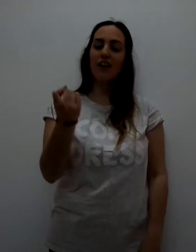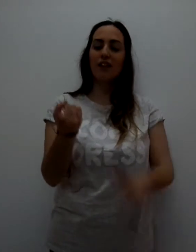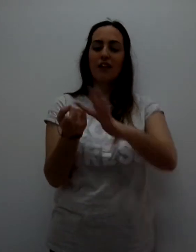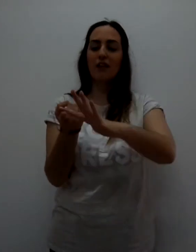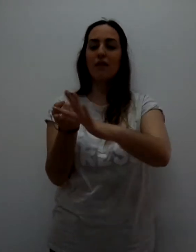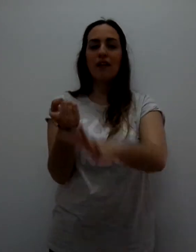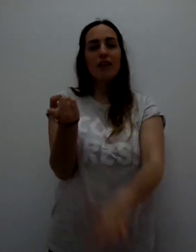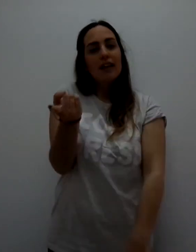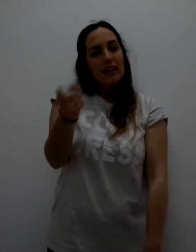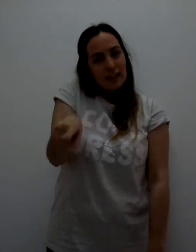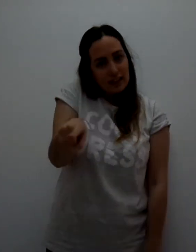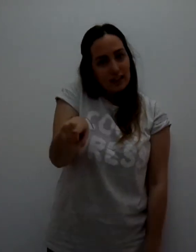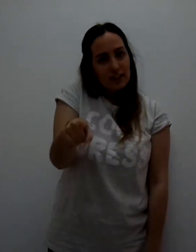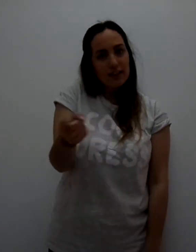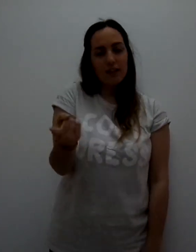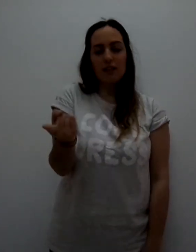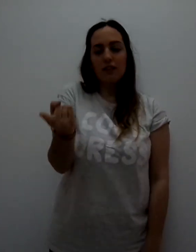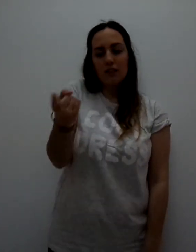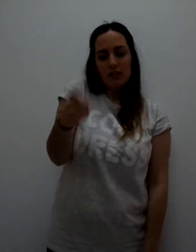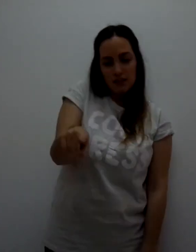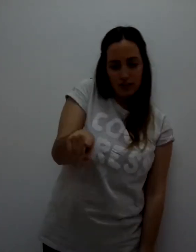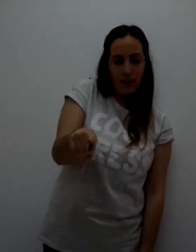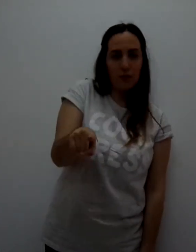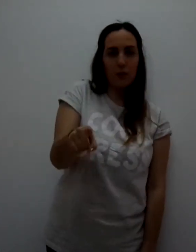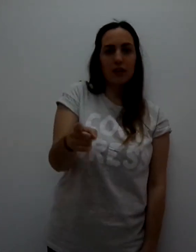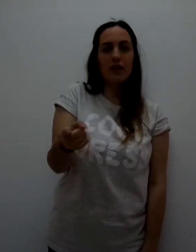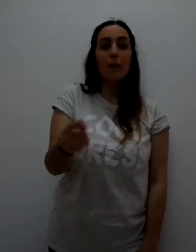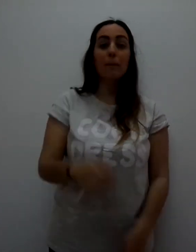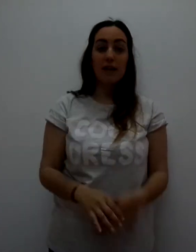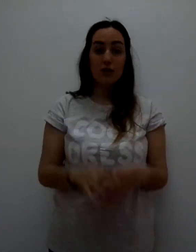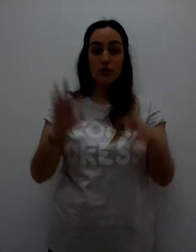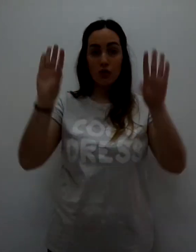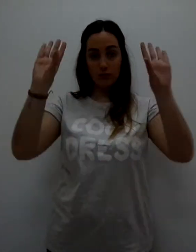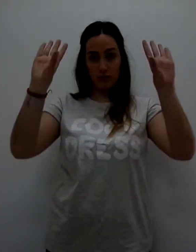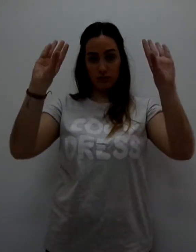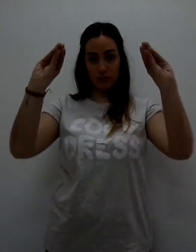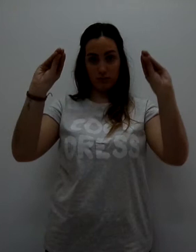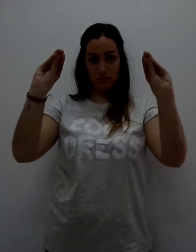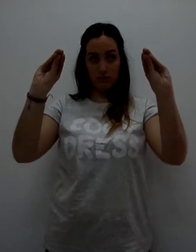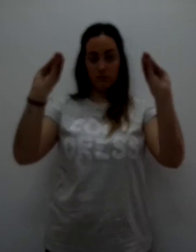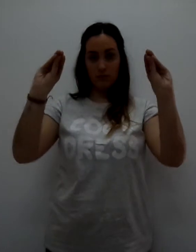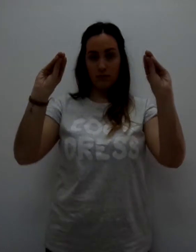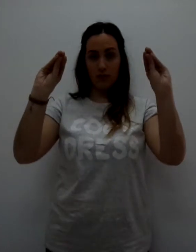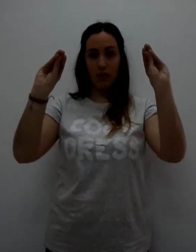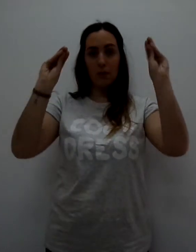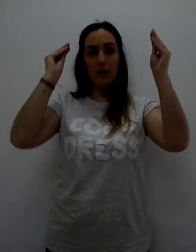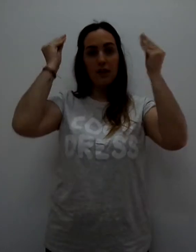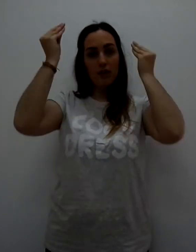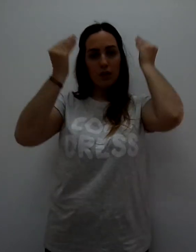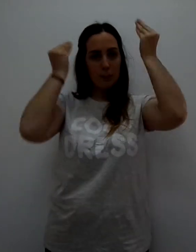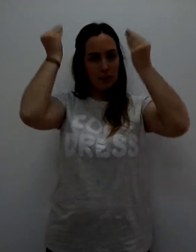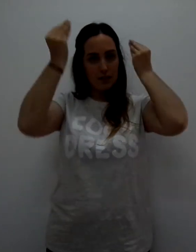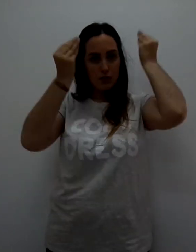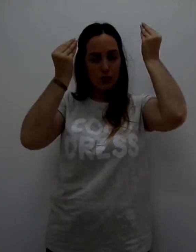Hacia arriba. Y. Le damos la vuelta. Pienso. Las dos manos. Pienso.